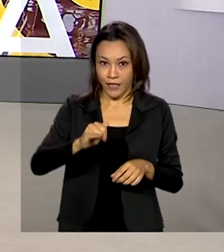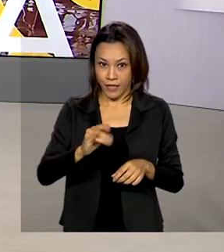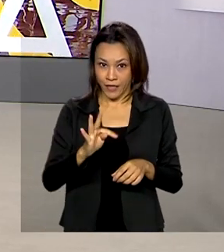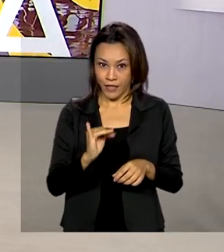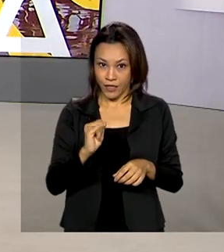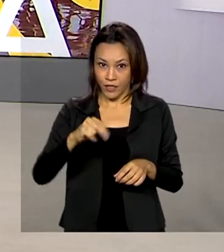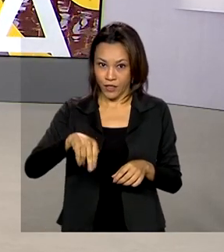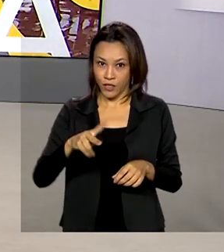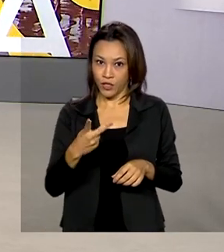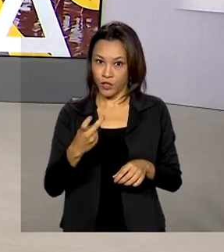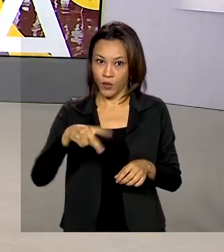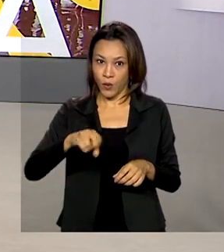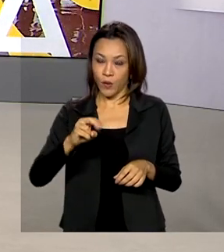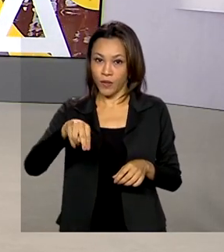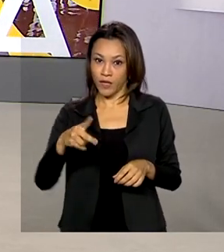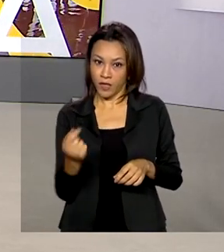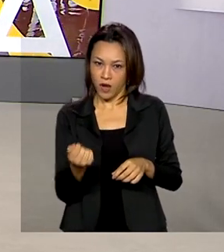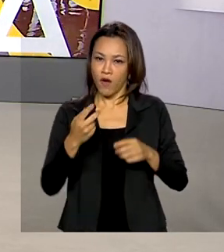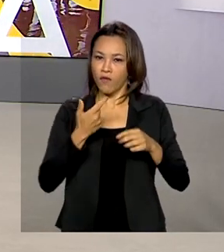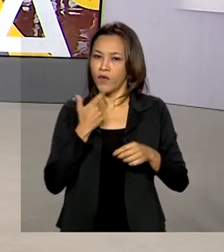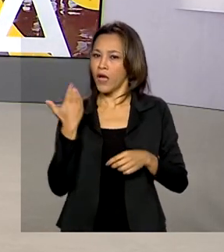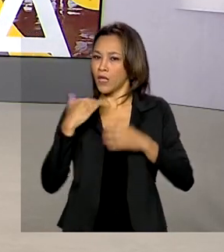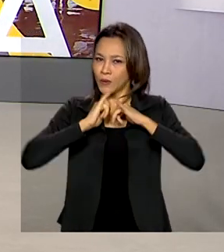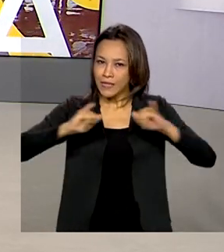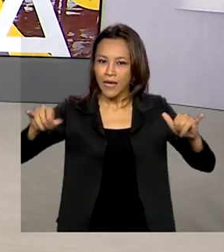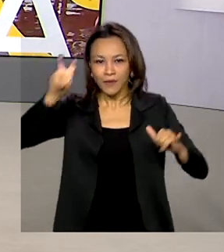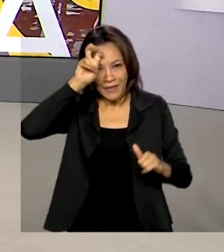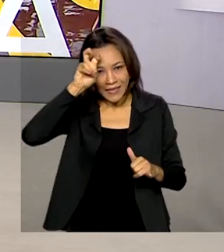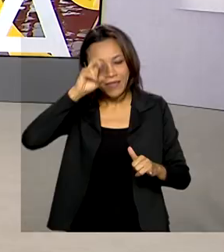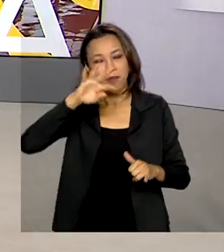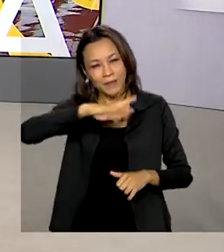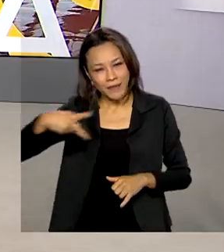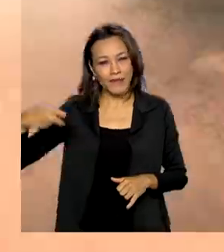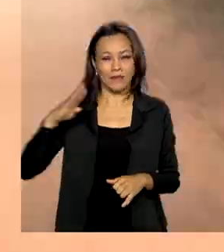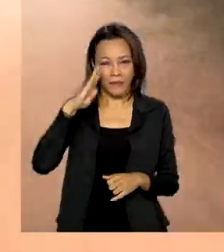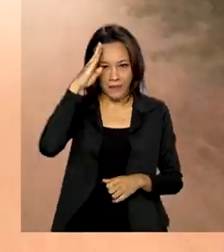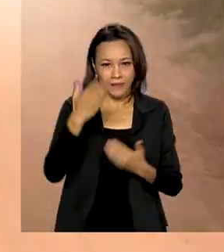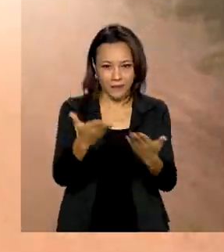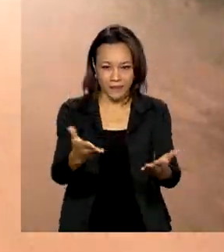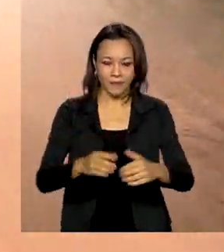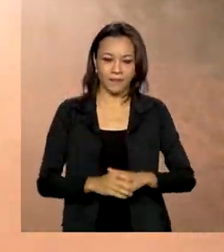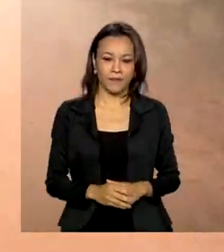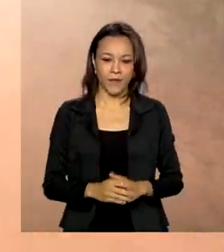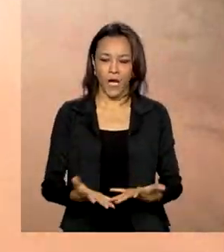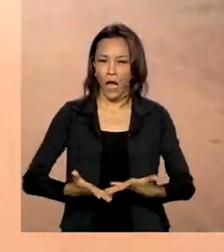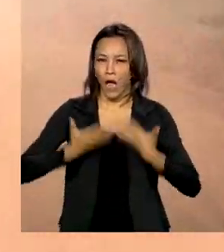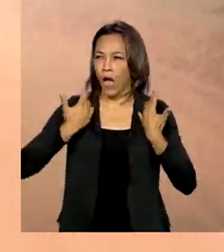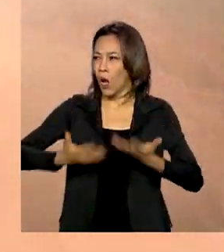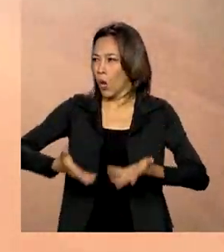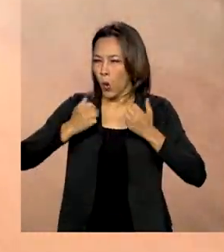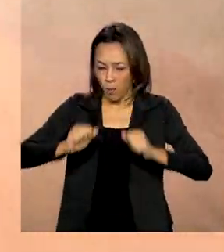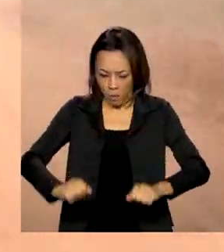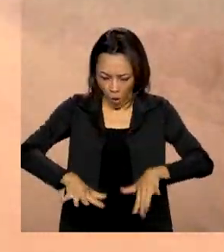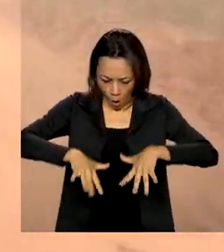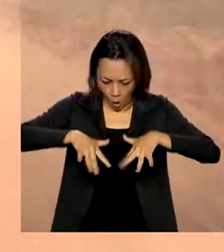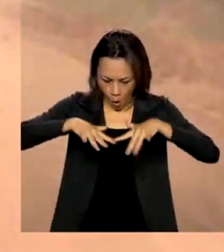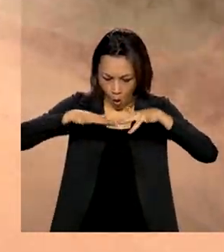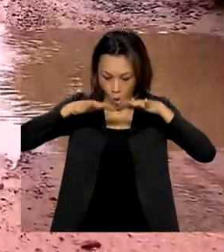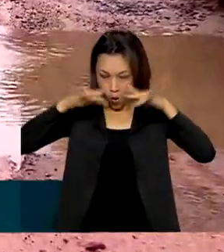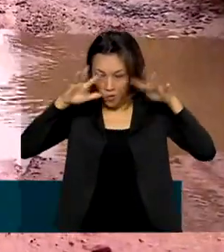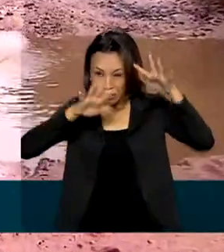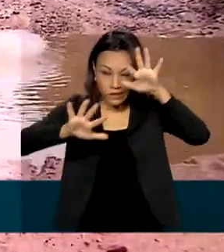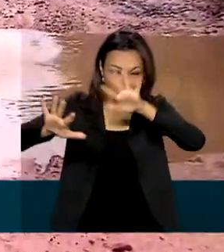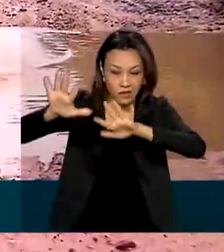das obras foi anunciado nesta quinta-feira pelo presidente Jair Bolsonaro. No calor, é poeira a perder de